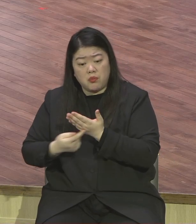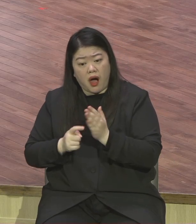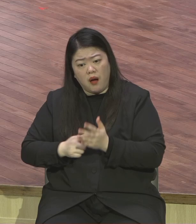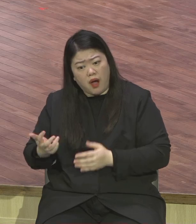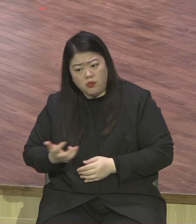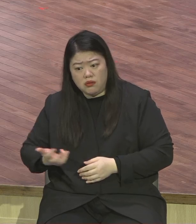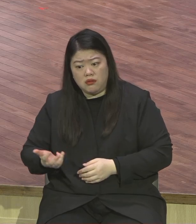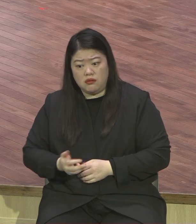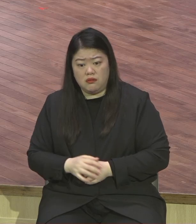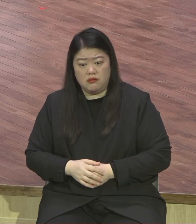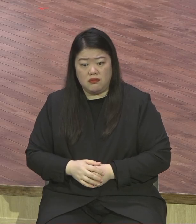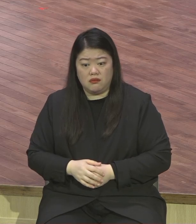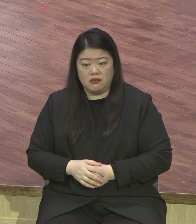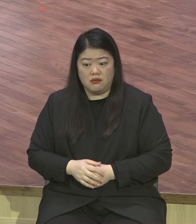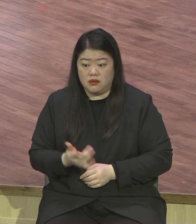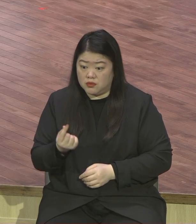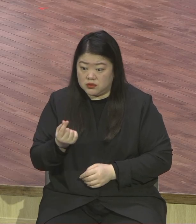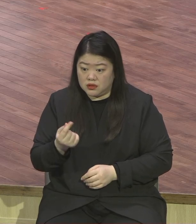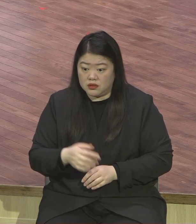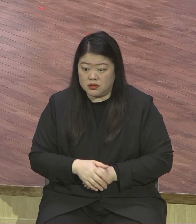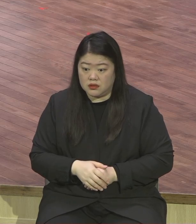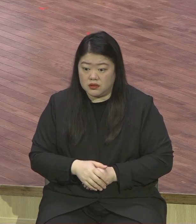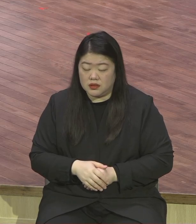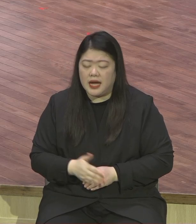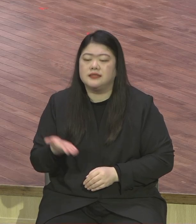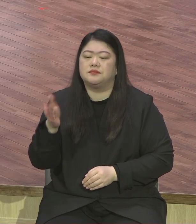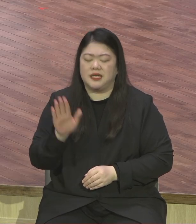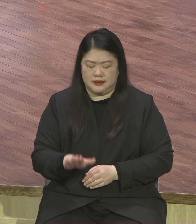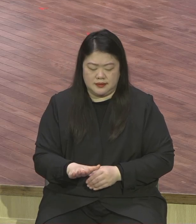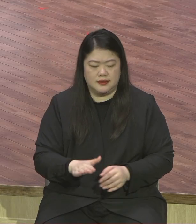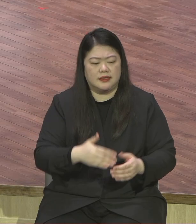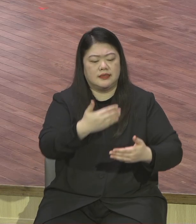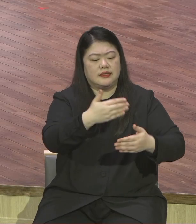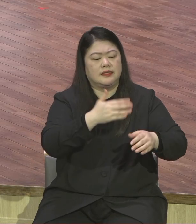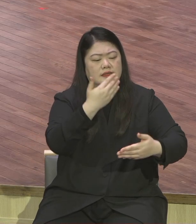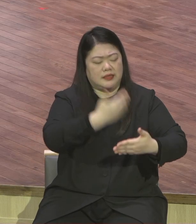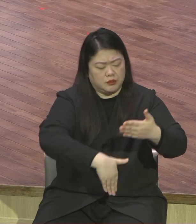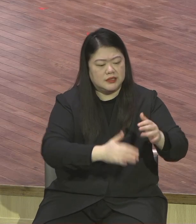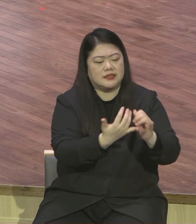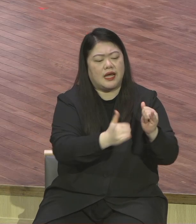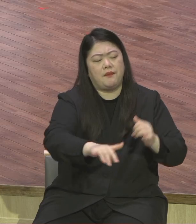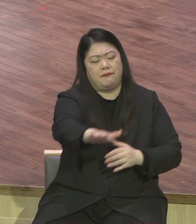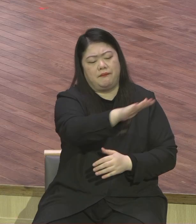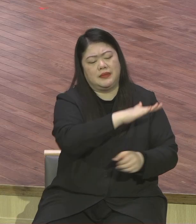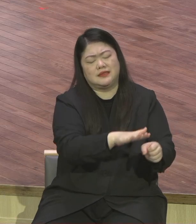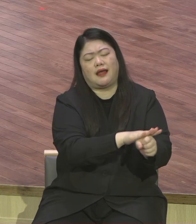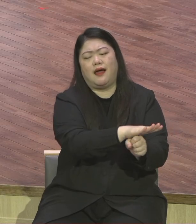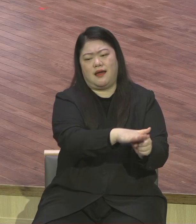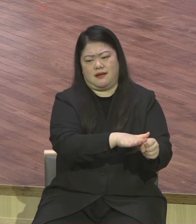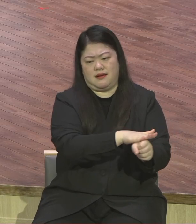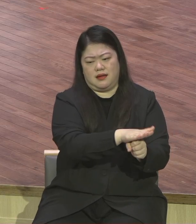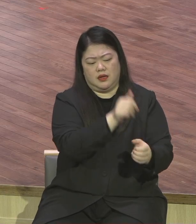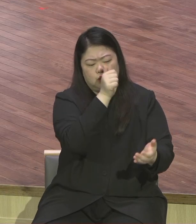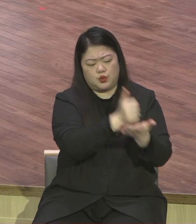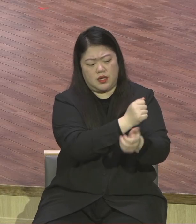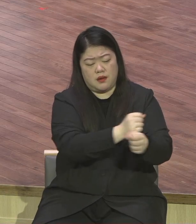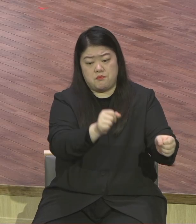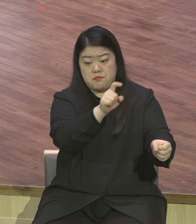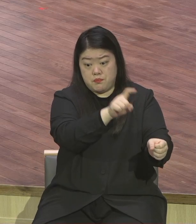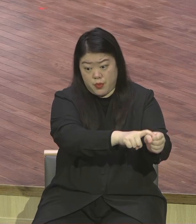얼마나 우리를 가치있게 보았으면 독생자를 죽이기까지 우리를 사랑하셨냐말 우리